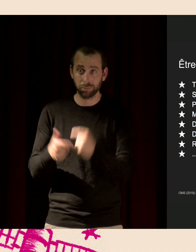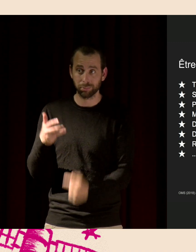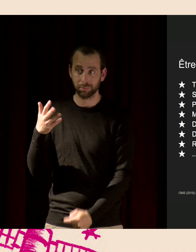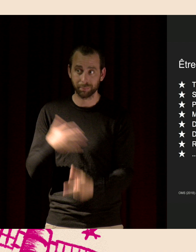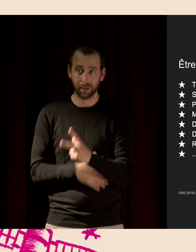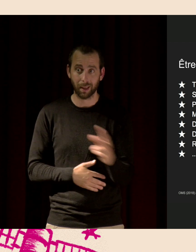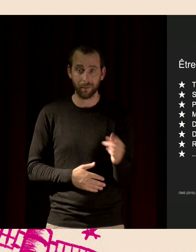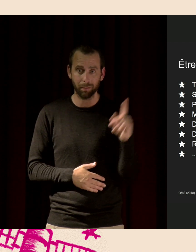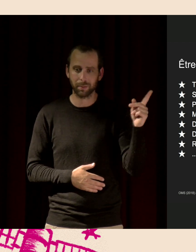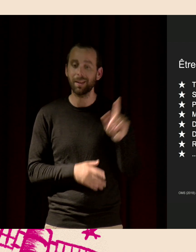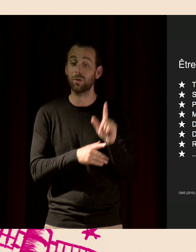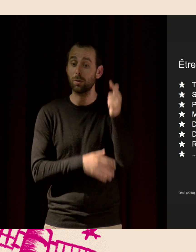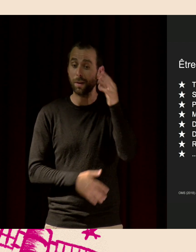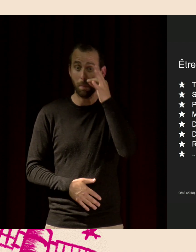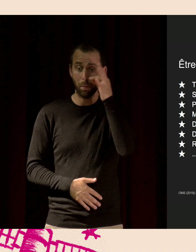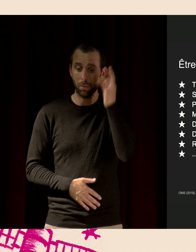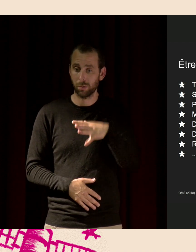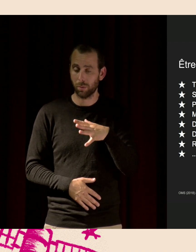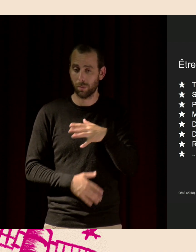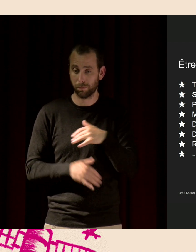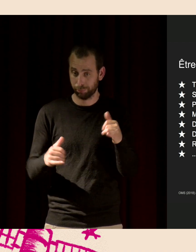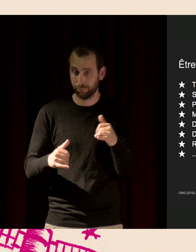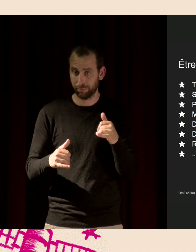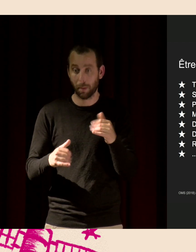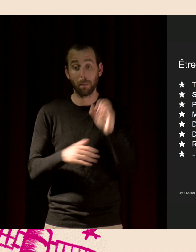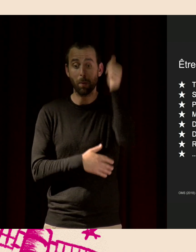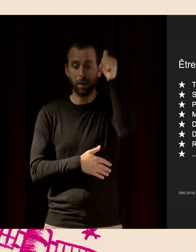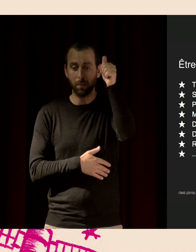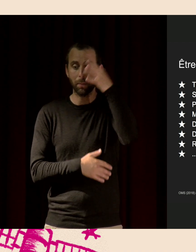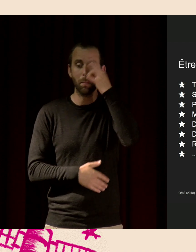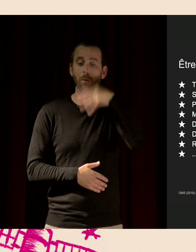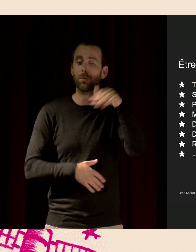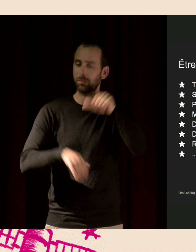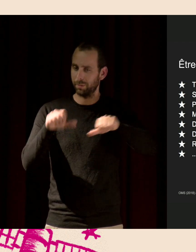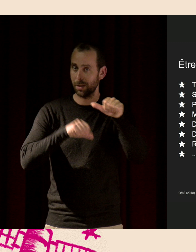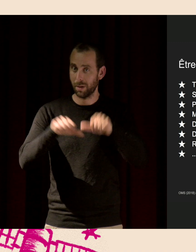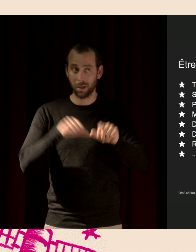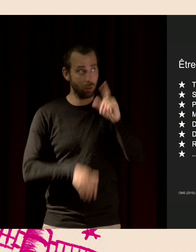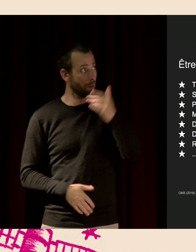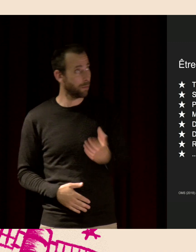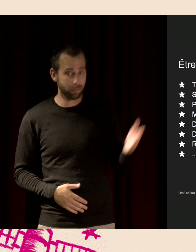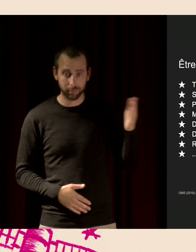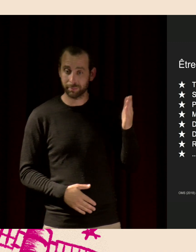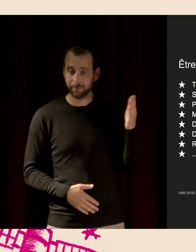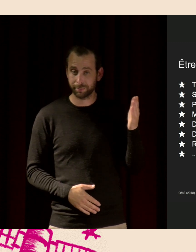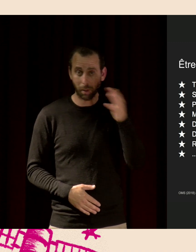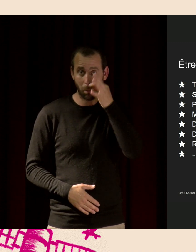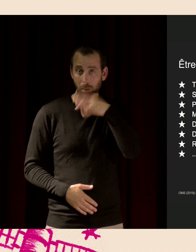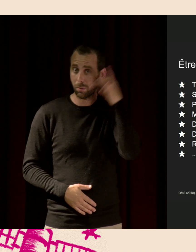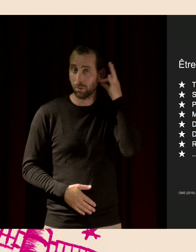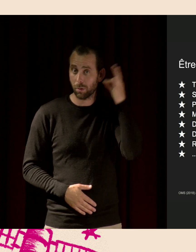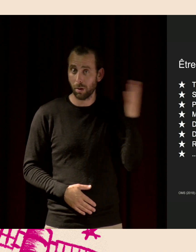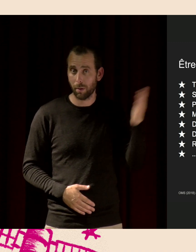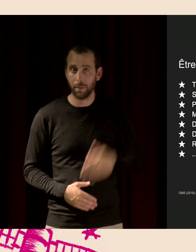'est la deuxième pollution la plus importante, après la pollution chimique. C'est un peu oublié, on commence à alerter, mais c'est sous-estimé.